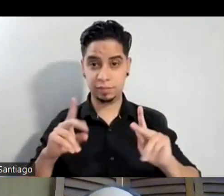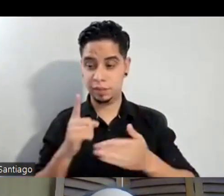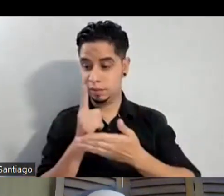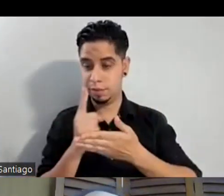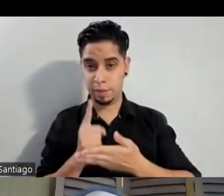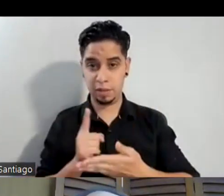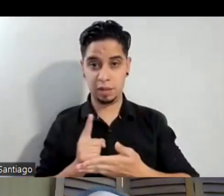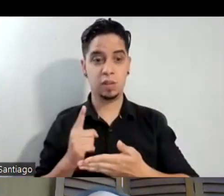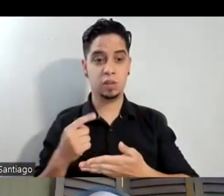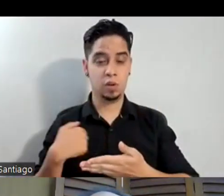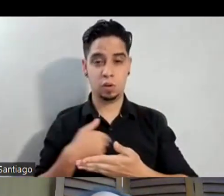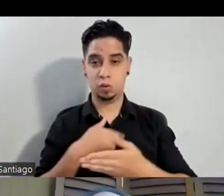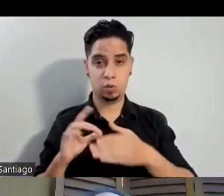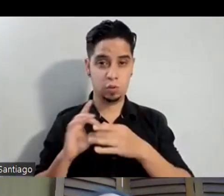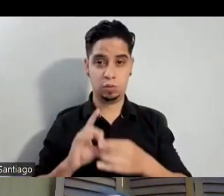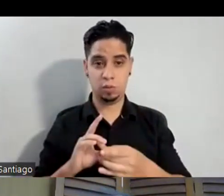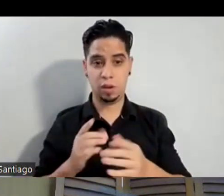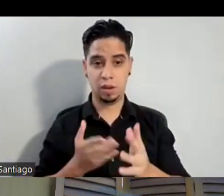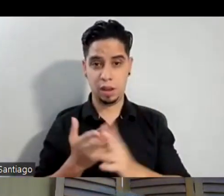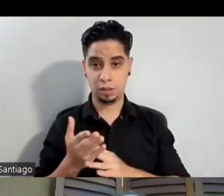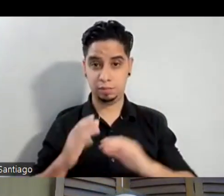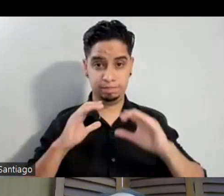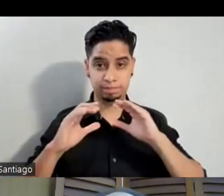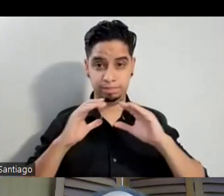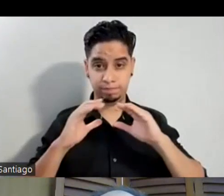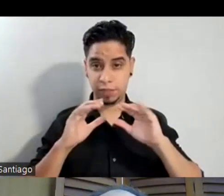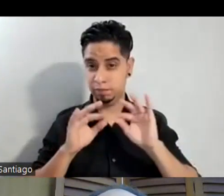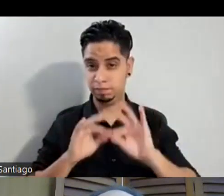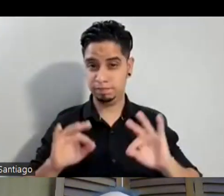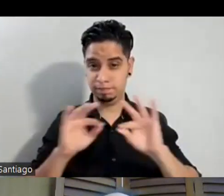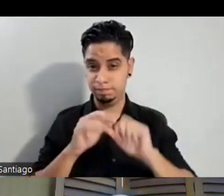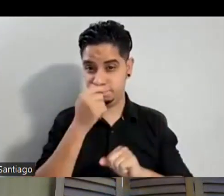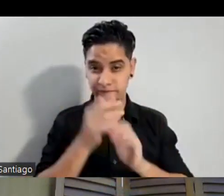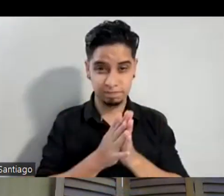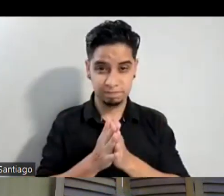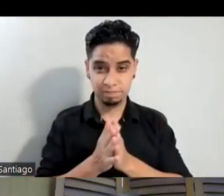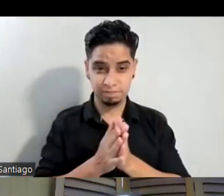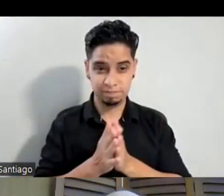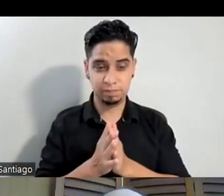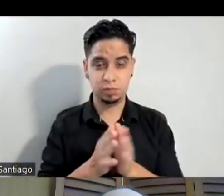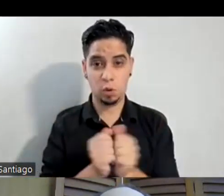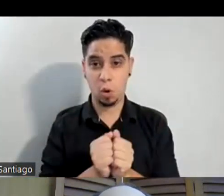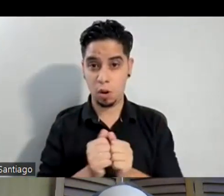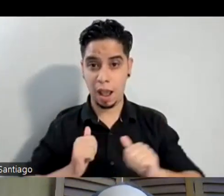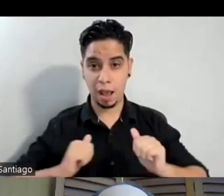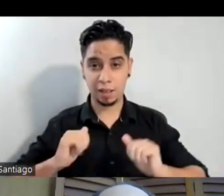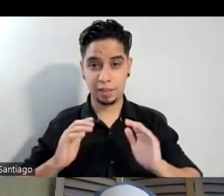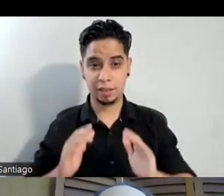se unen a nosotros a esta conversación tan interesante con actrices, hoy una actriz de